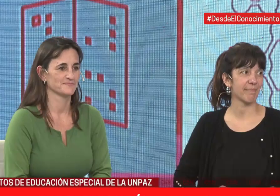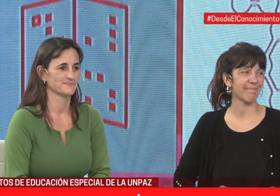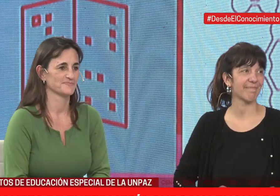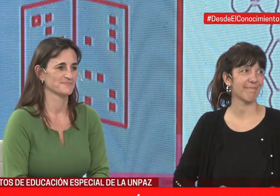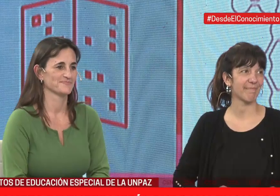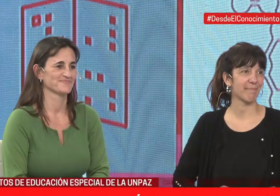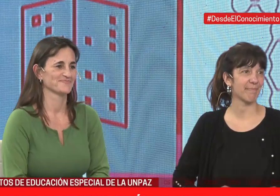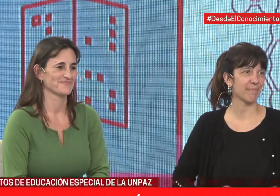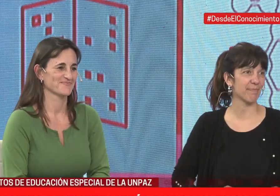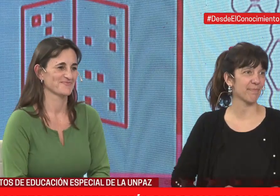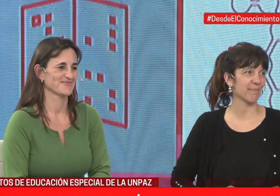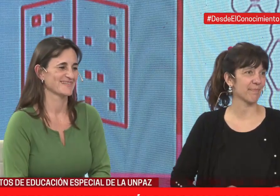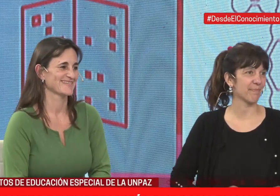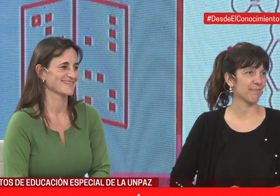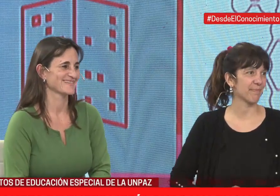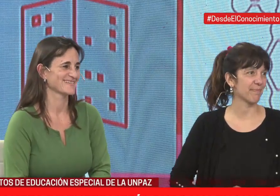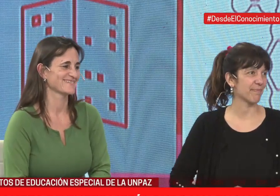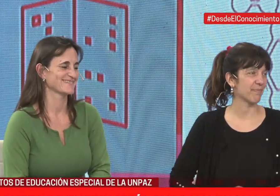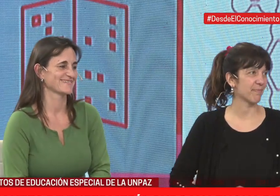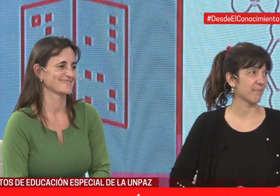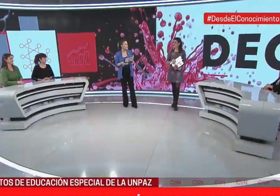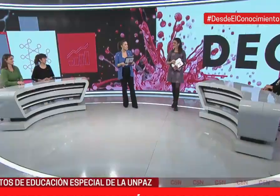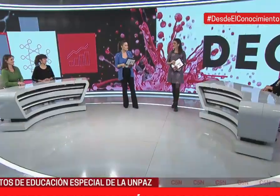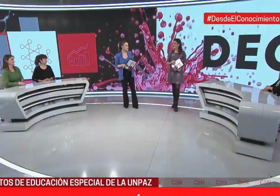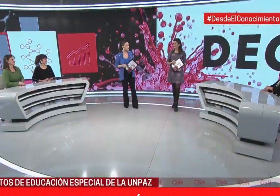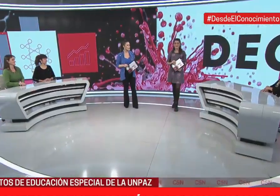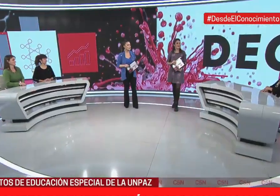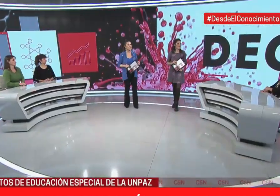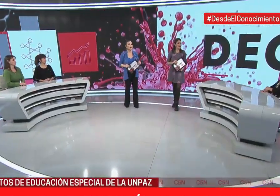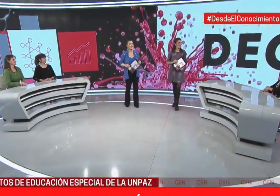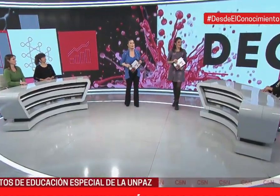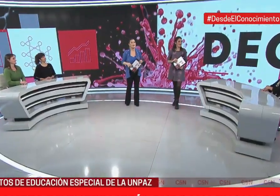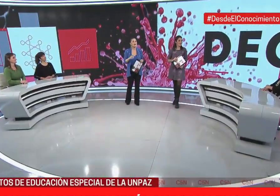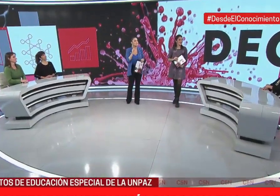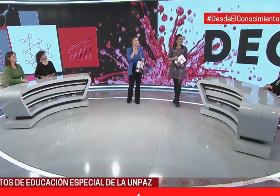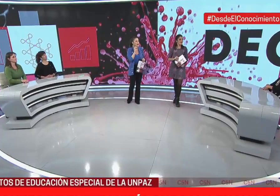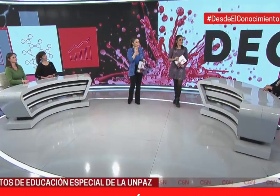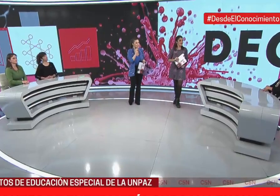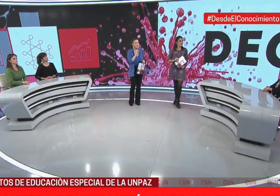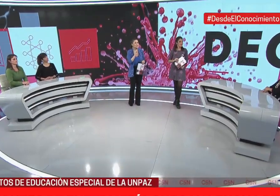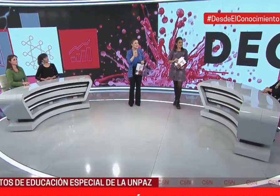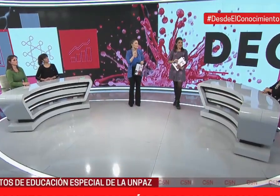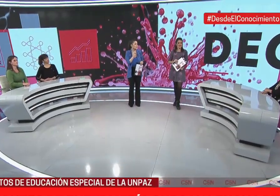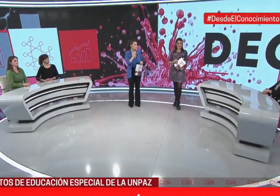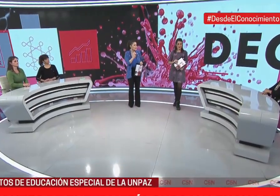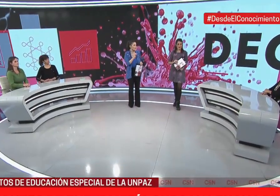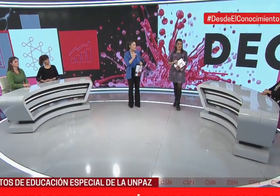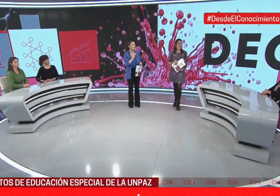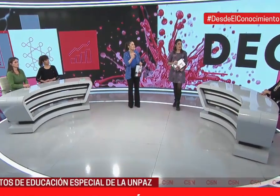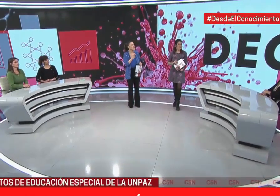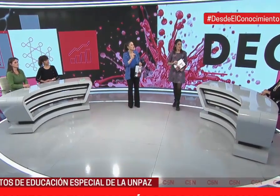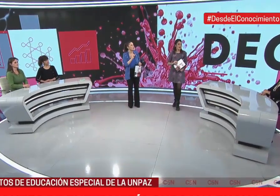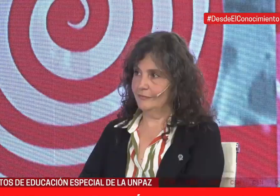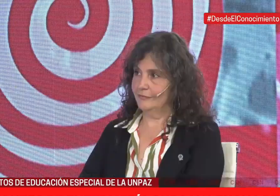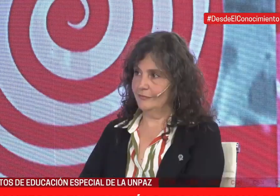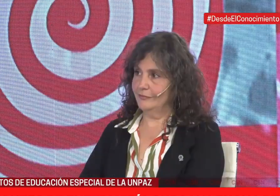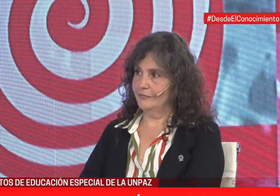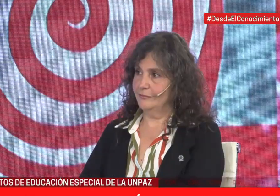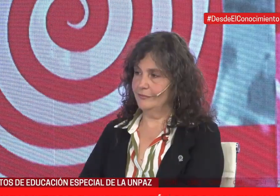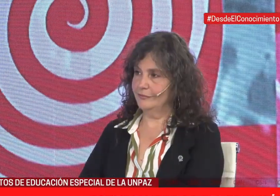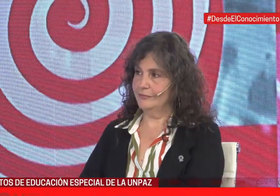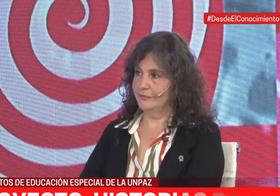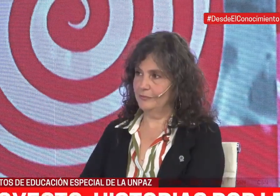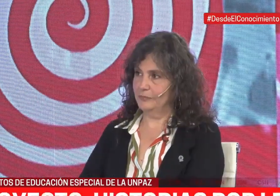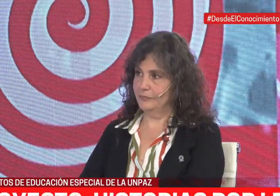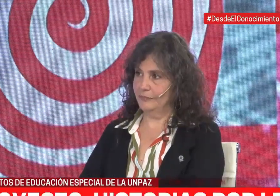a las tres por estar aquí. Arranco con vos, Silvia, para hablar particularmente del profesorado y de los proyectos.